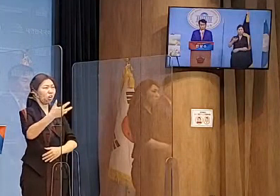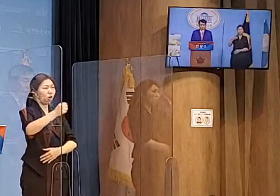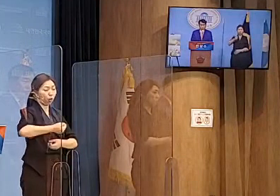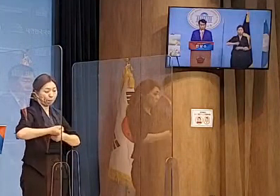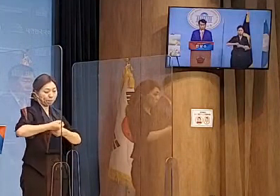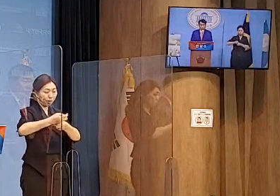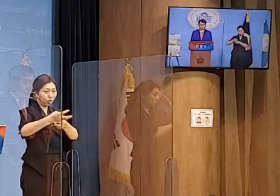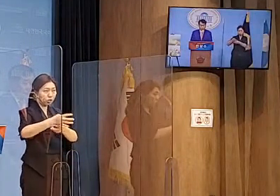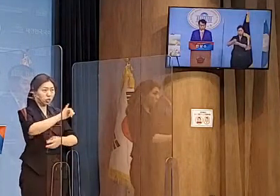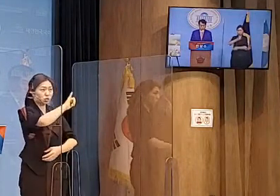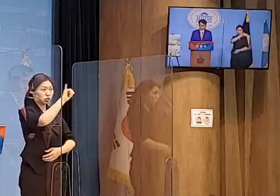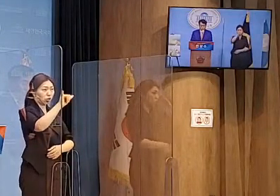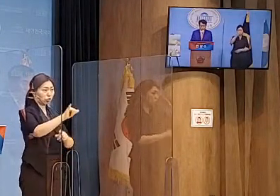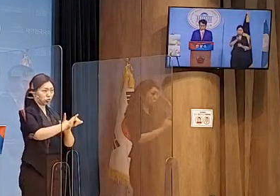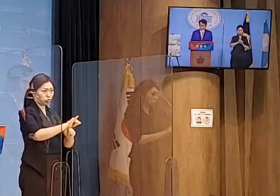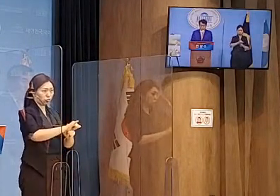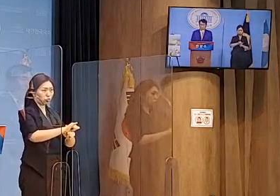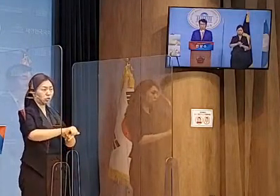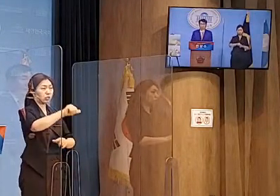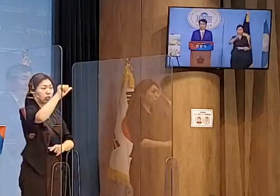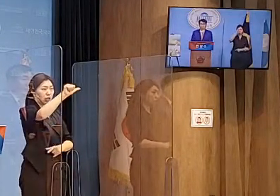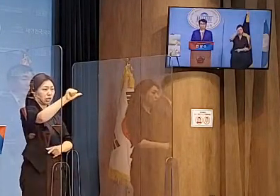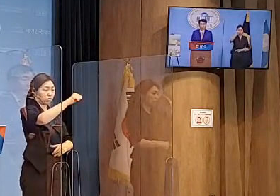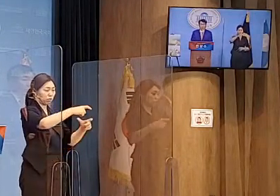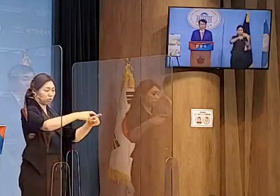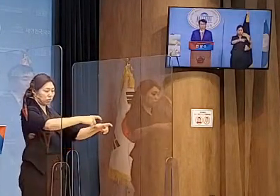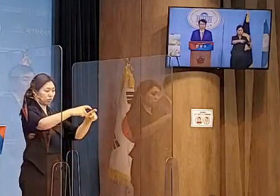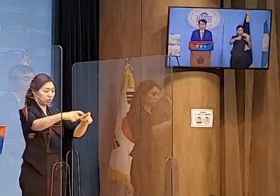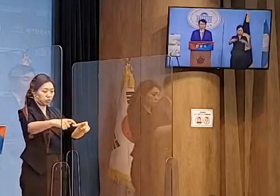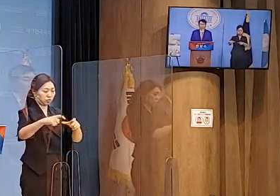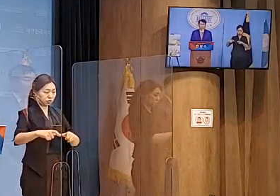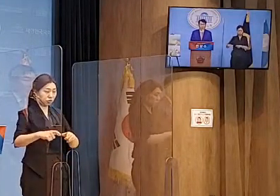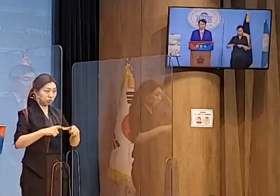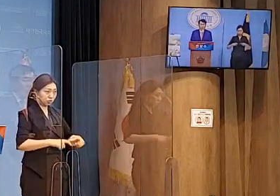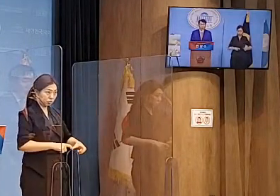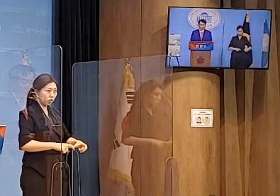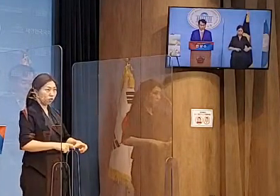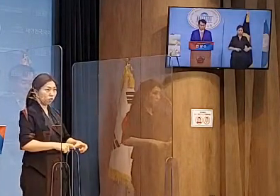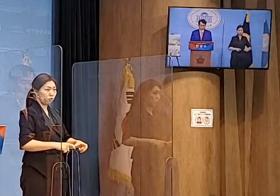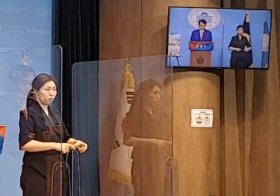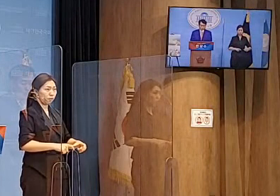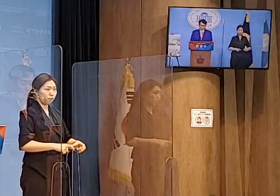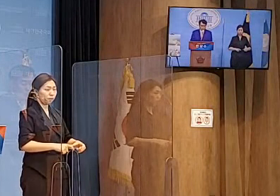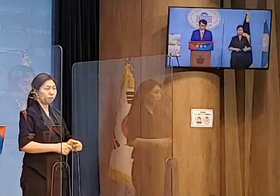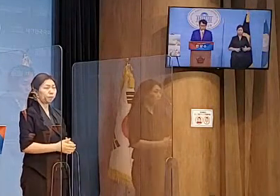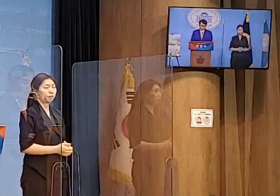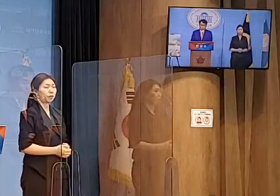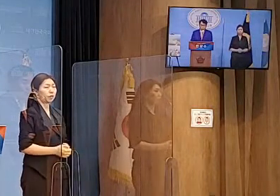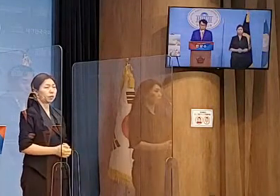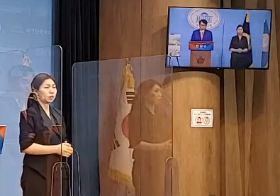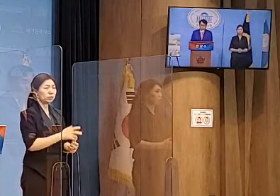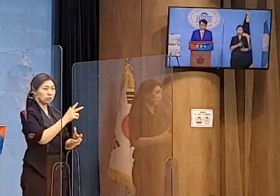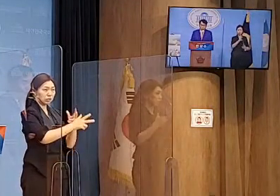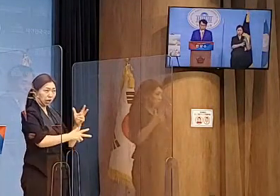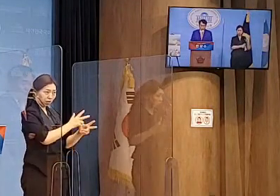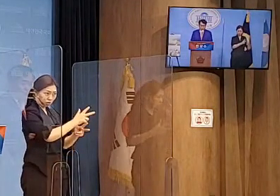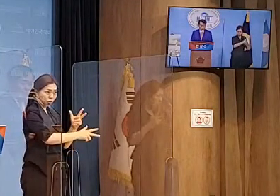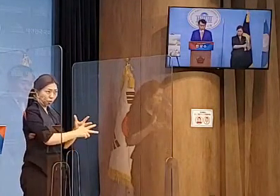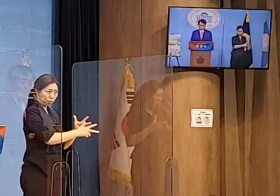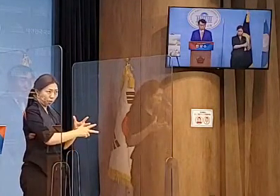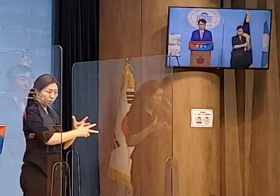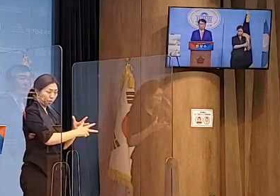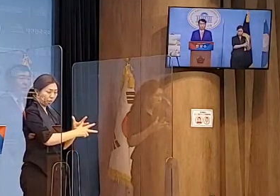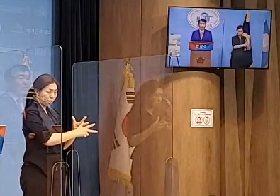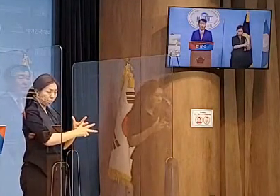5대 번역으로 나누어 첨단산업단지와 주거가 복합된